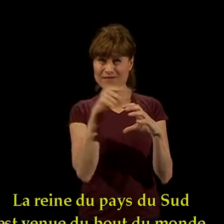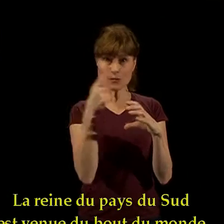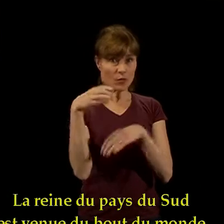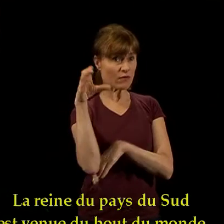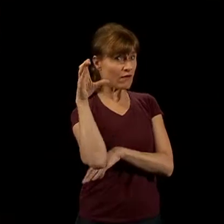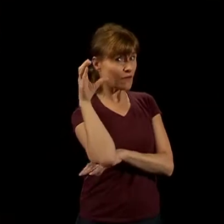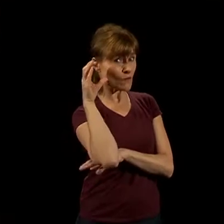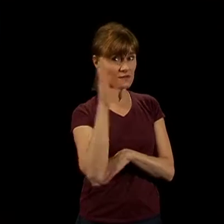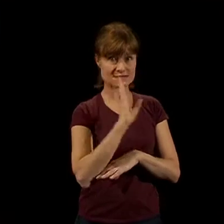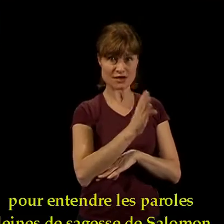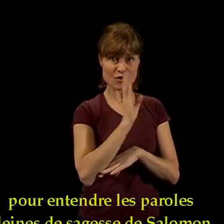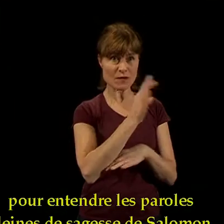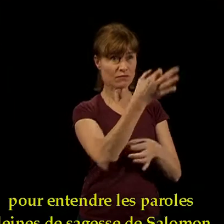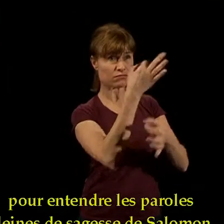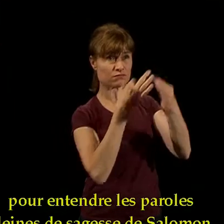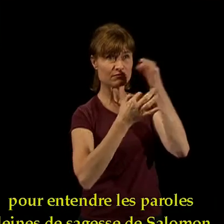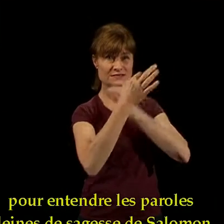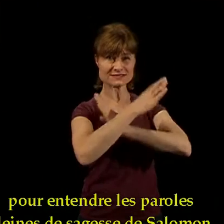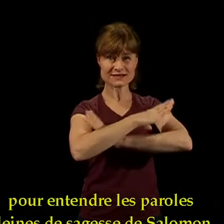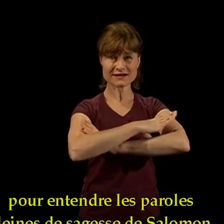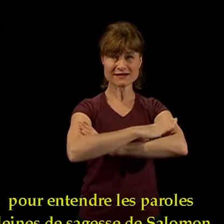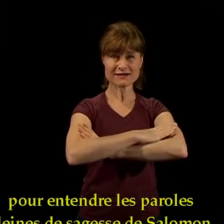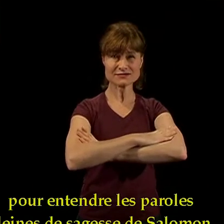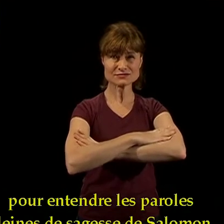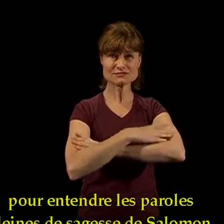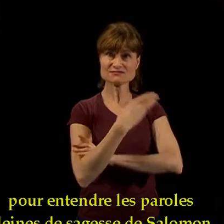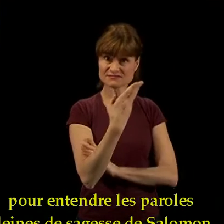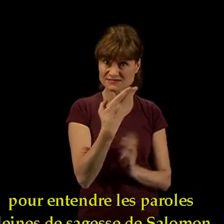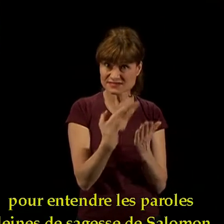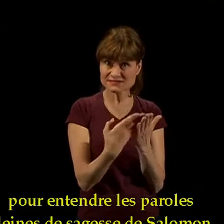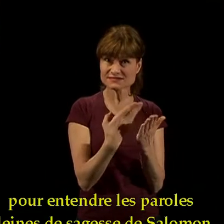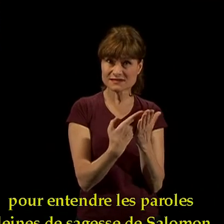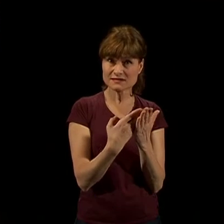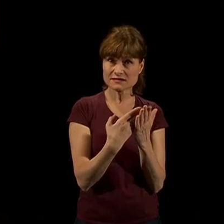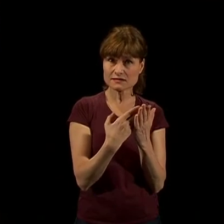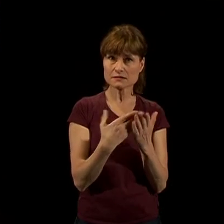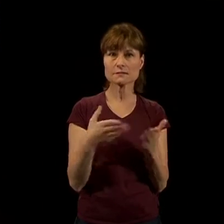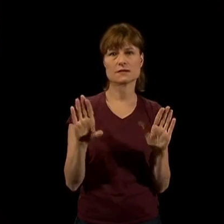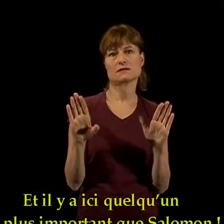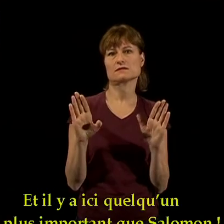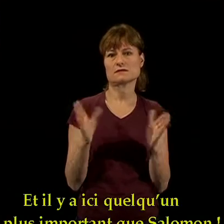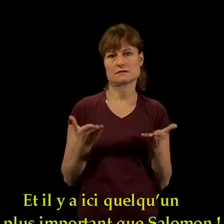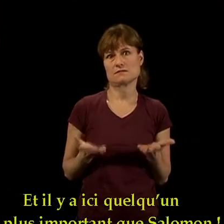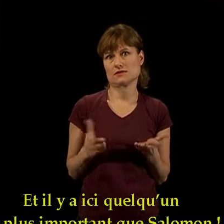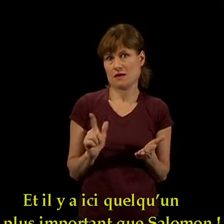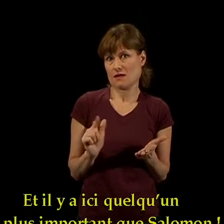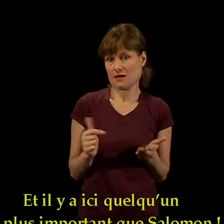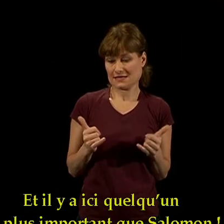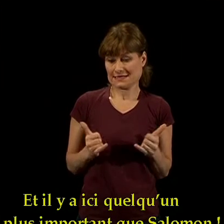pour entendre les paroles pleines de sagesse de Salomon. « il y a ici